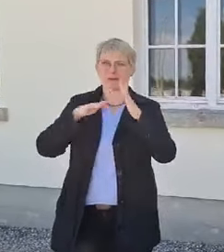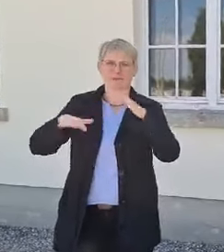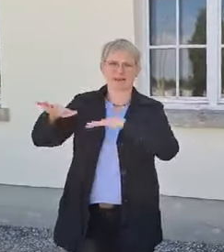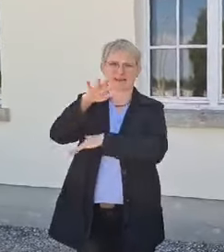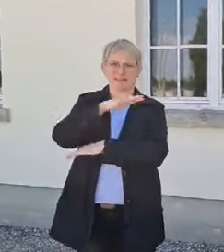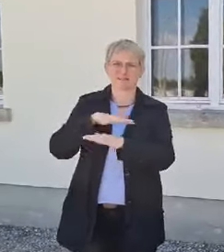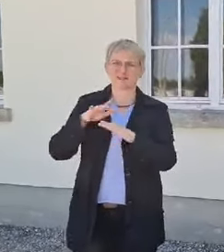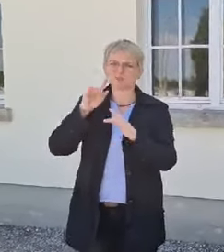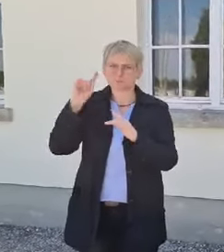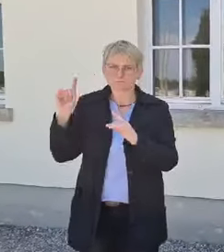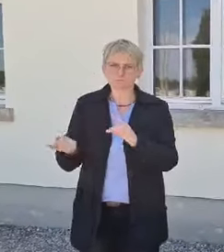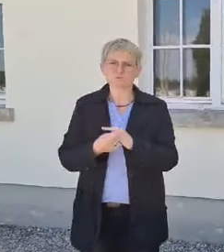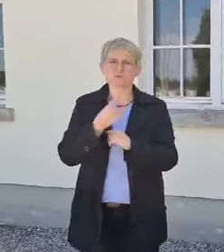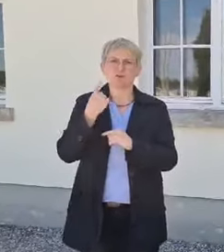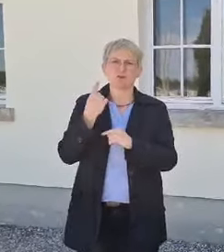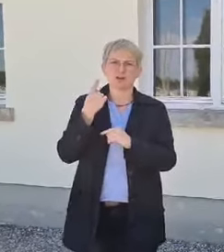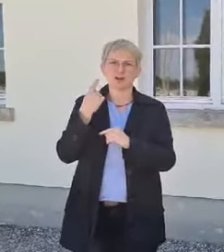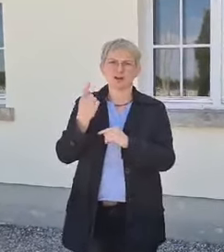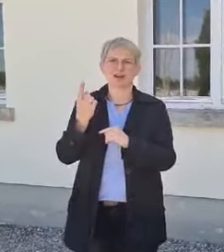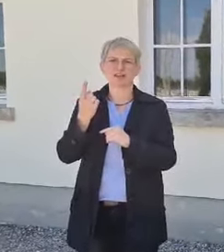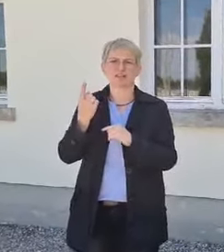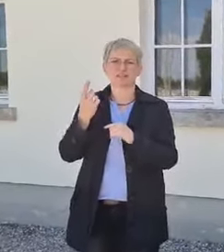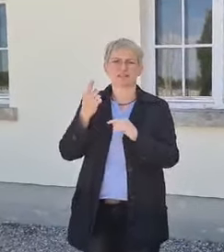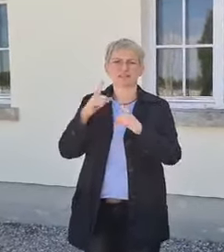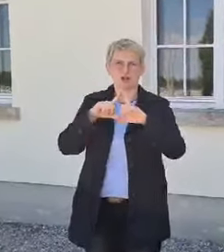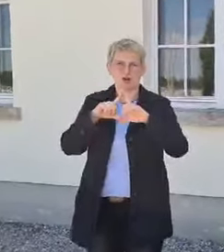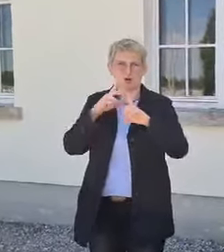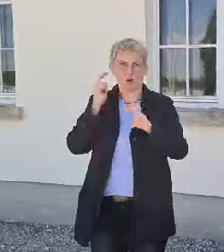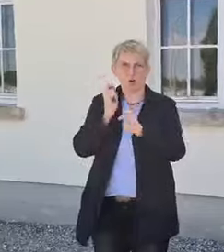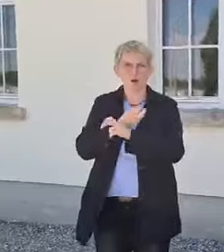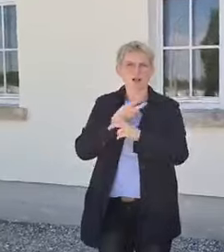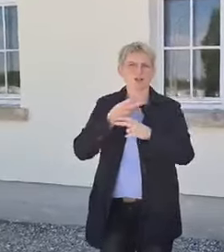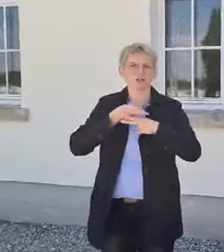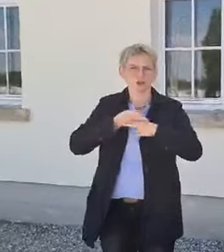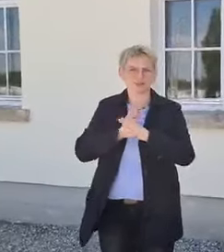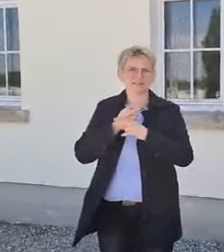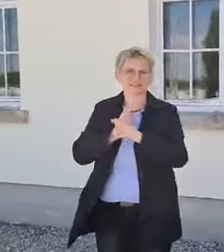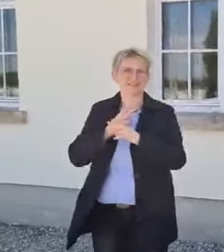weitere Anfertigung in Holzschnittstechnik. Auch von David Ludwig Bloch.